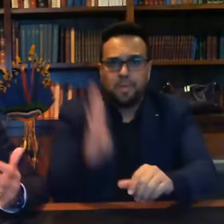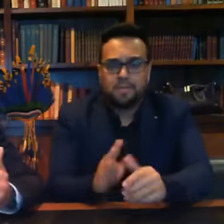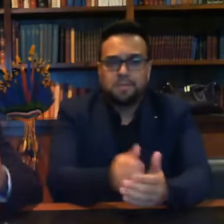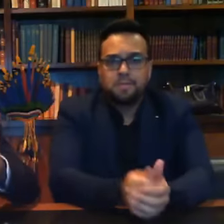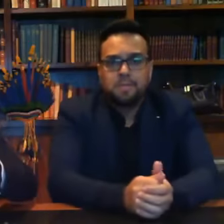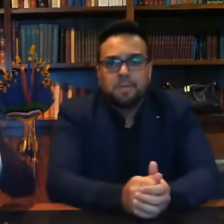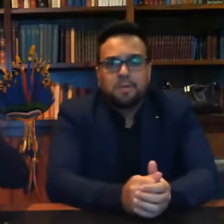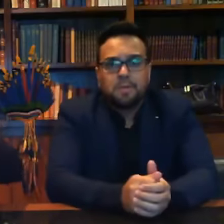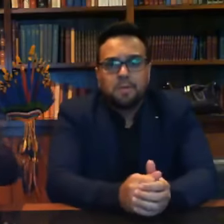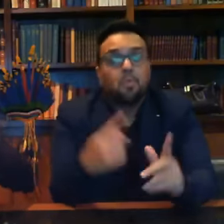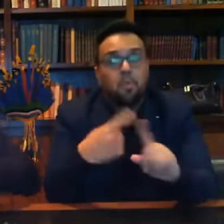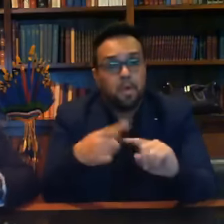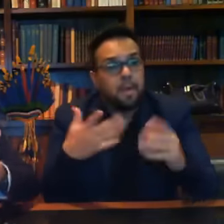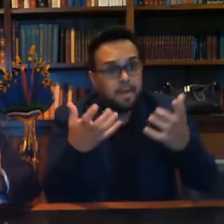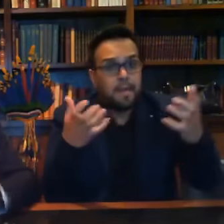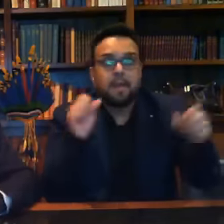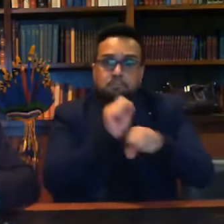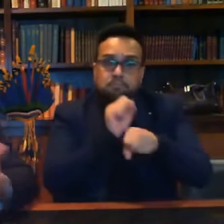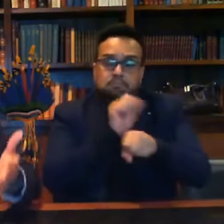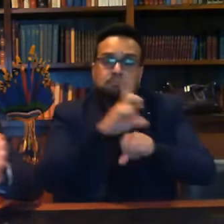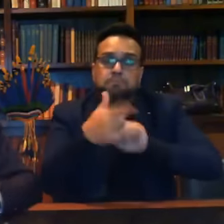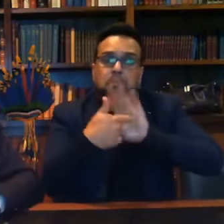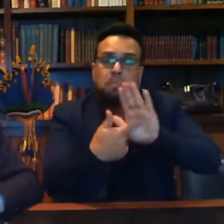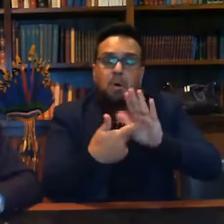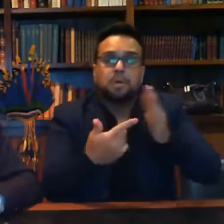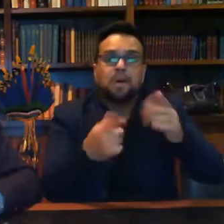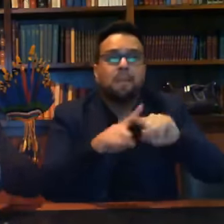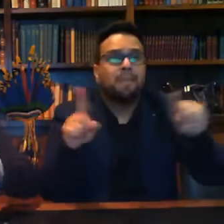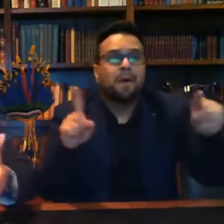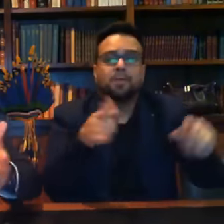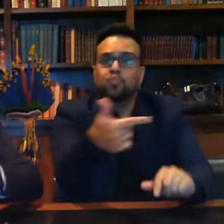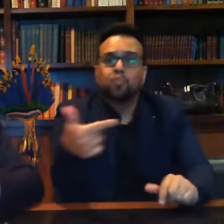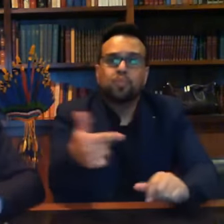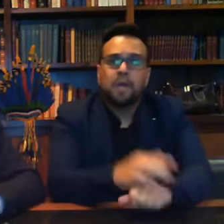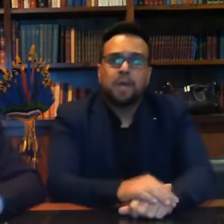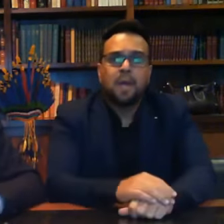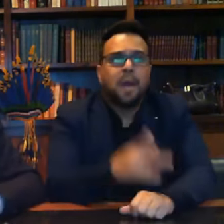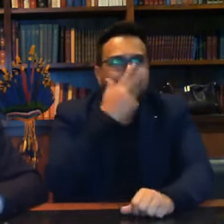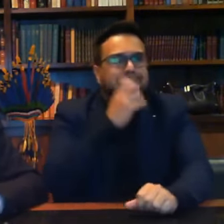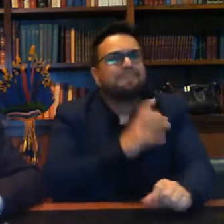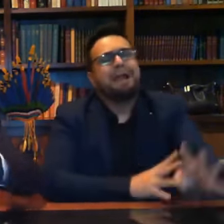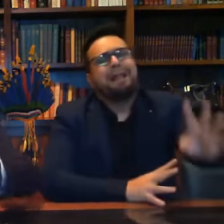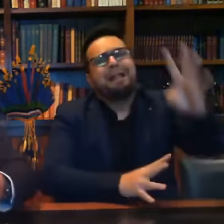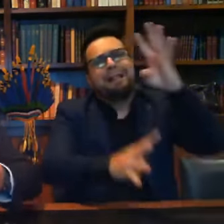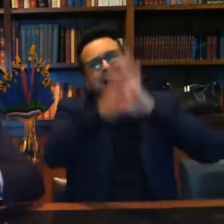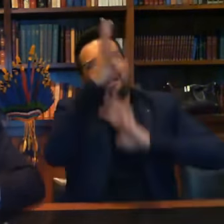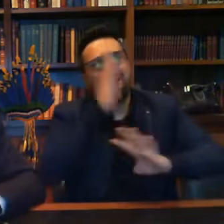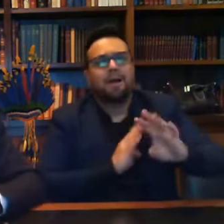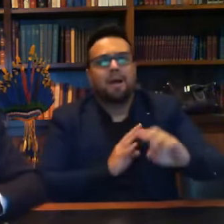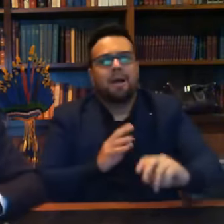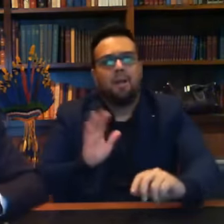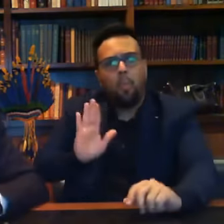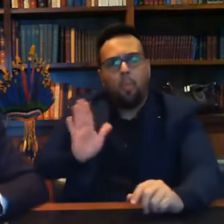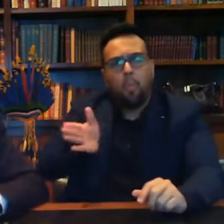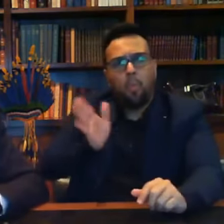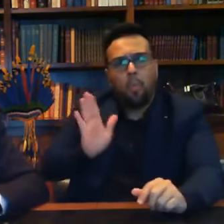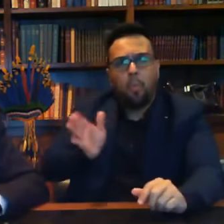Onde a espera que tenha que vir exemplo? Não vem, vem truculência, vem ameaças,